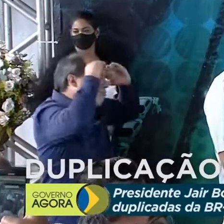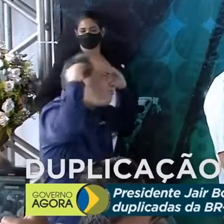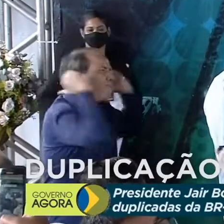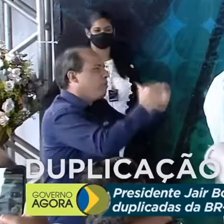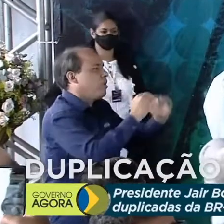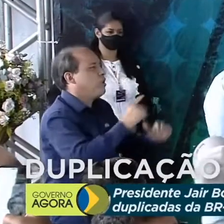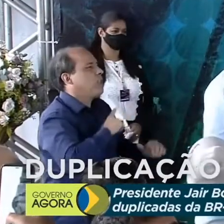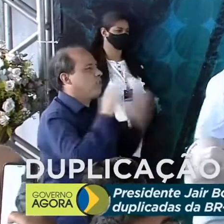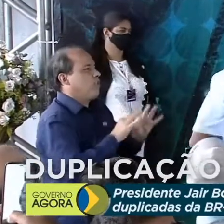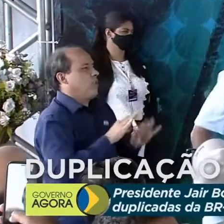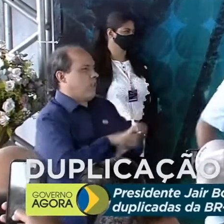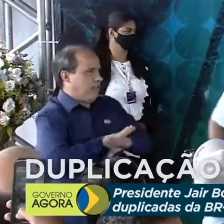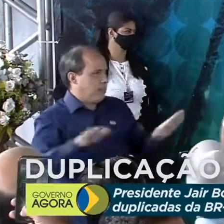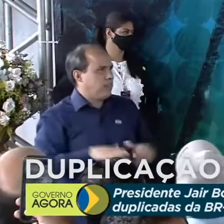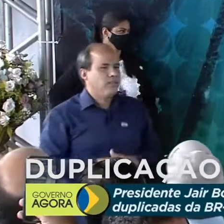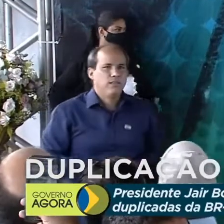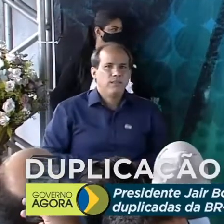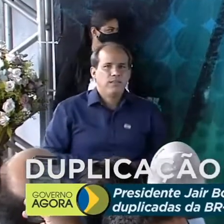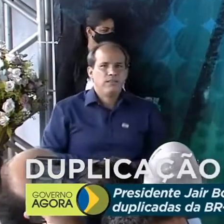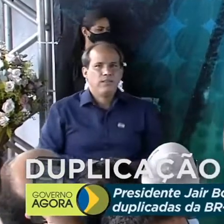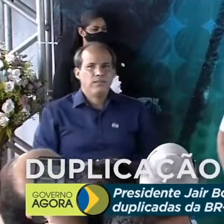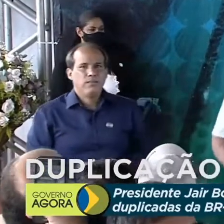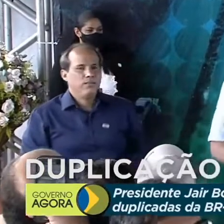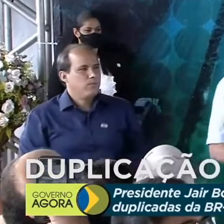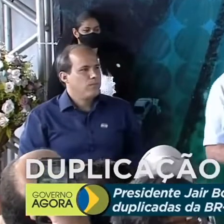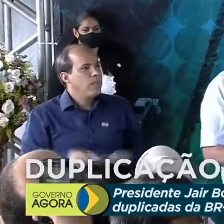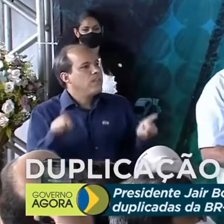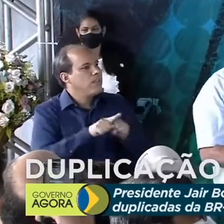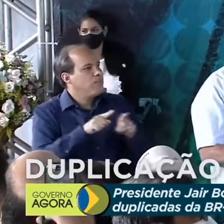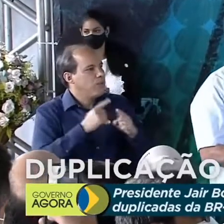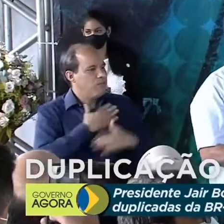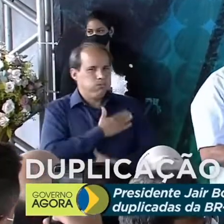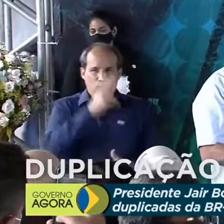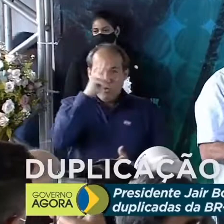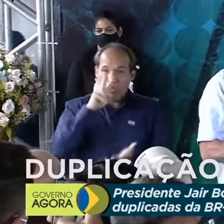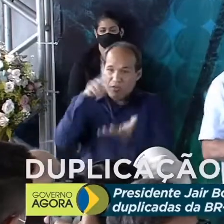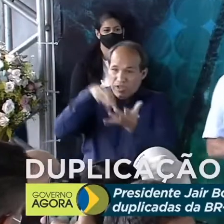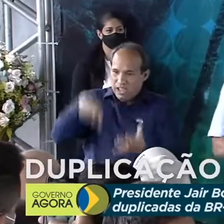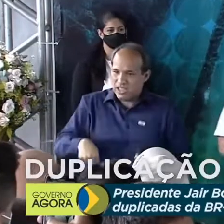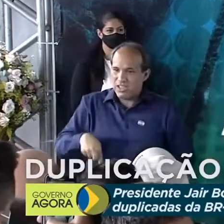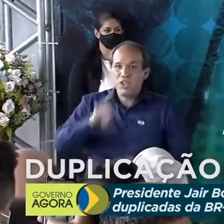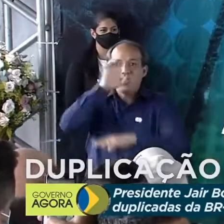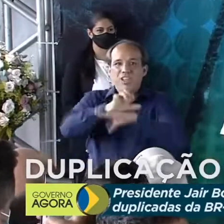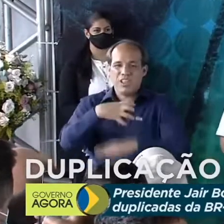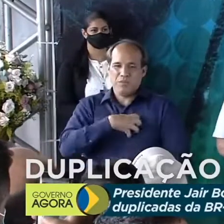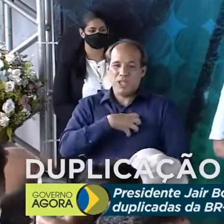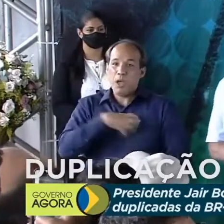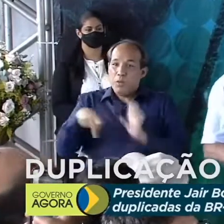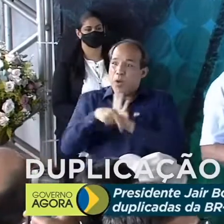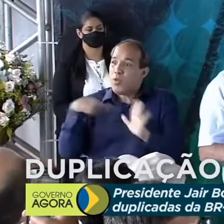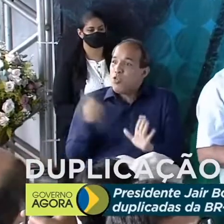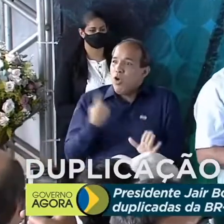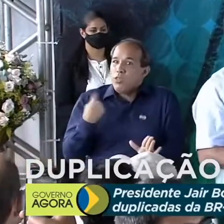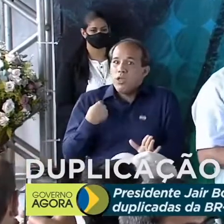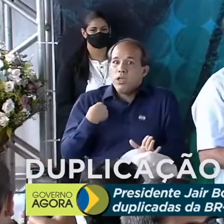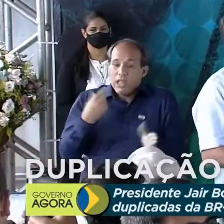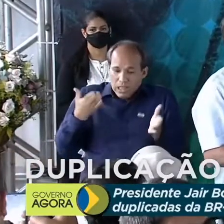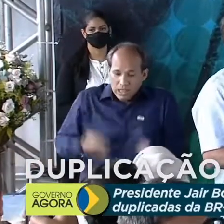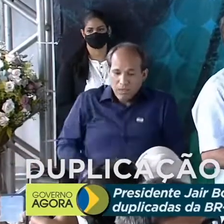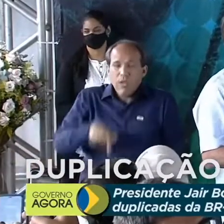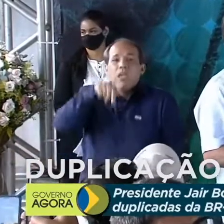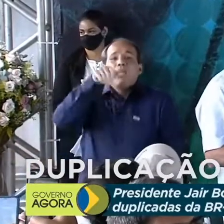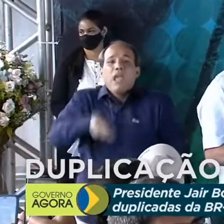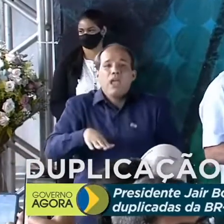Tenho certeza disso. é uma satisfação estar aqui na nossa Bahia. A Bahia é onde nasceu